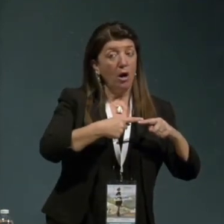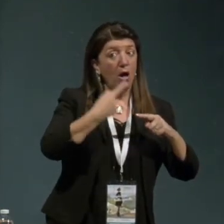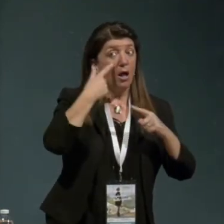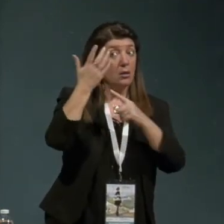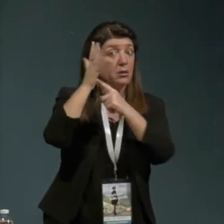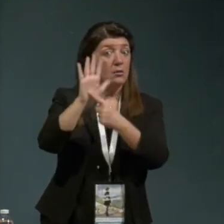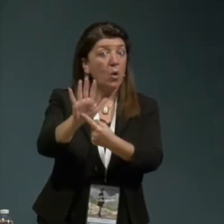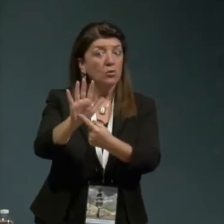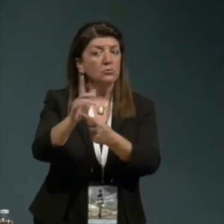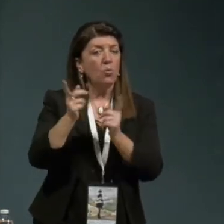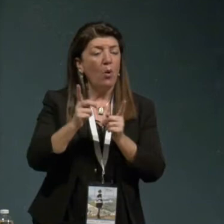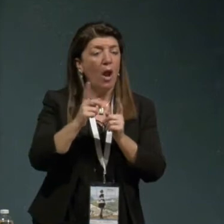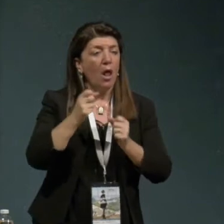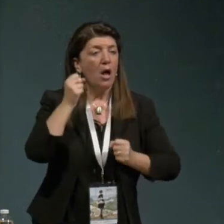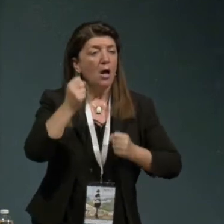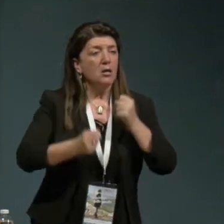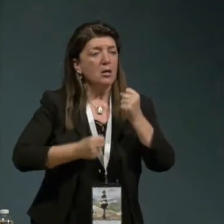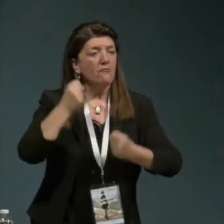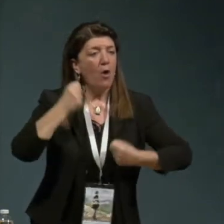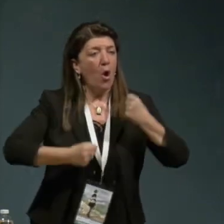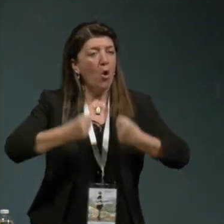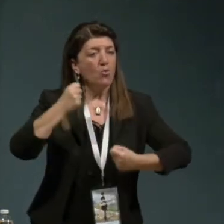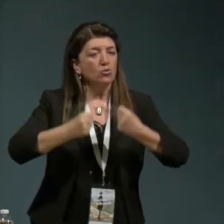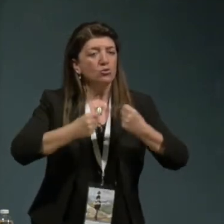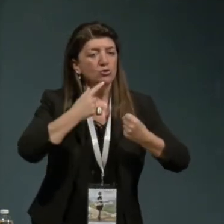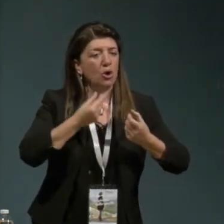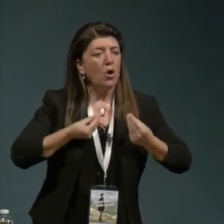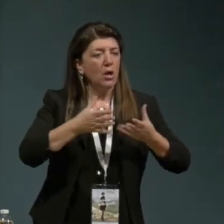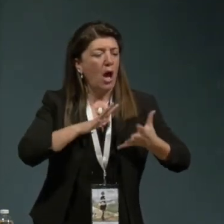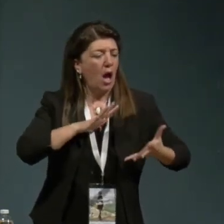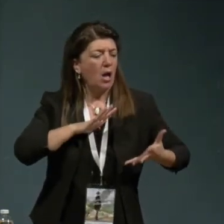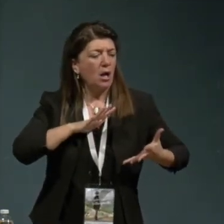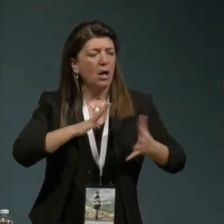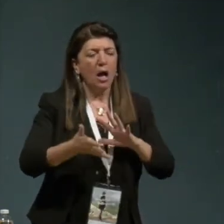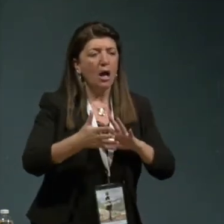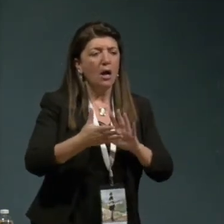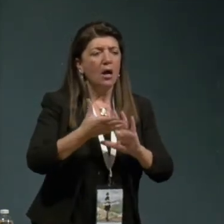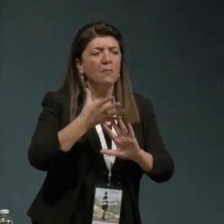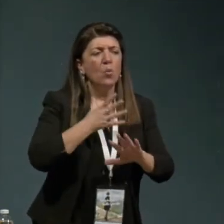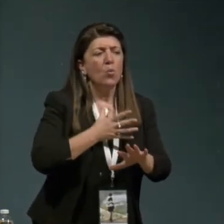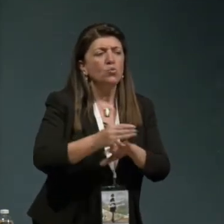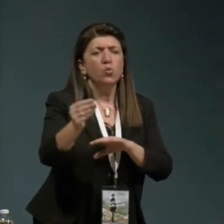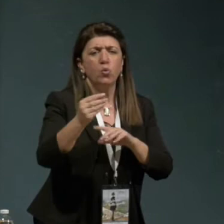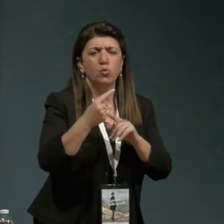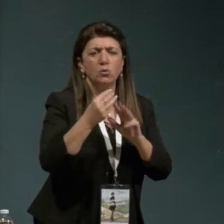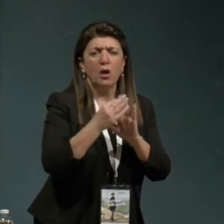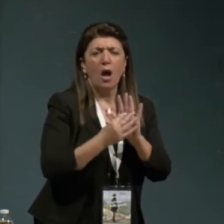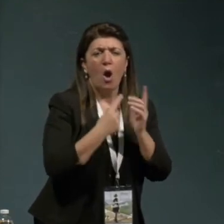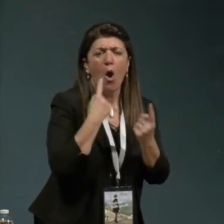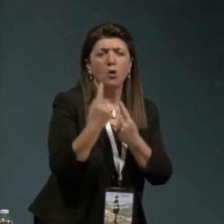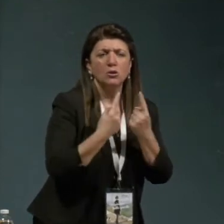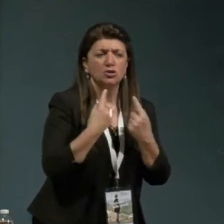rivoluzione vamos a cambiare tutte le condizioni della vita tutte le condizioni di